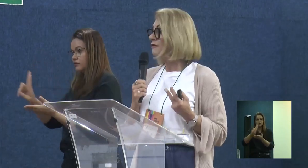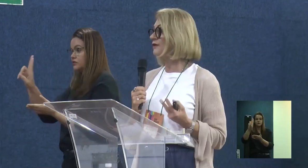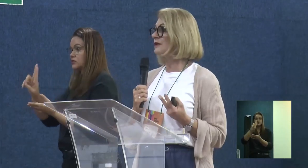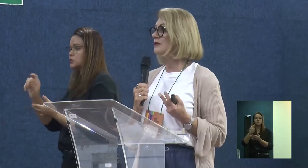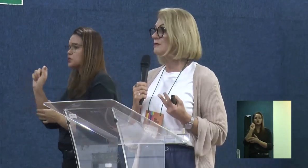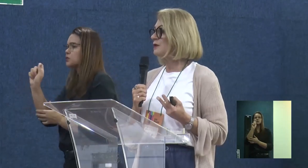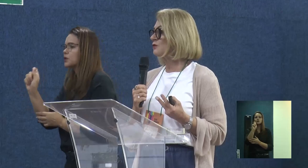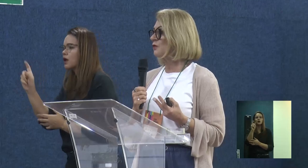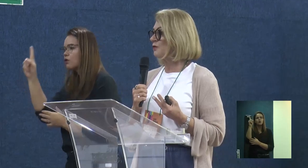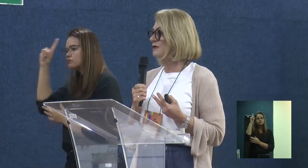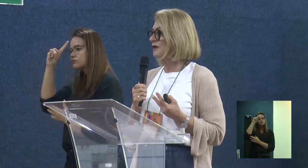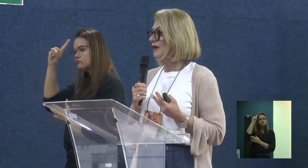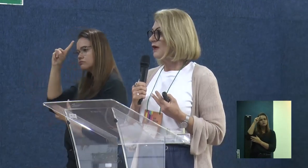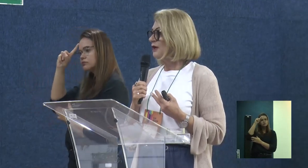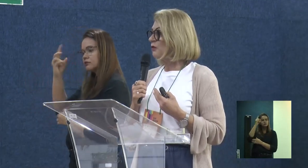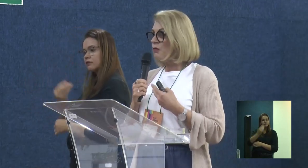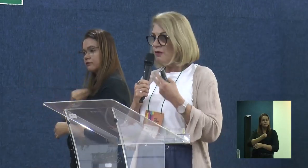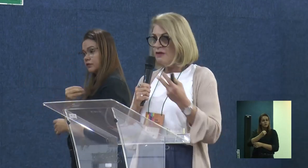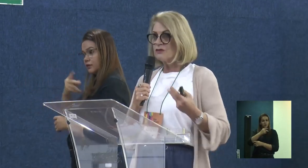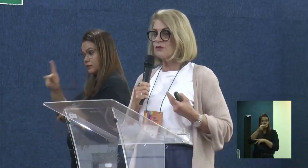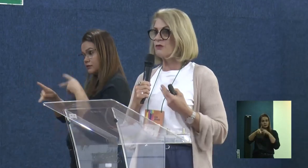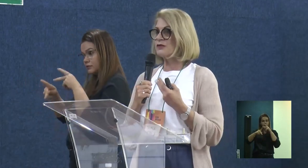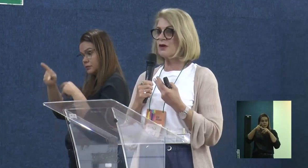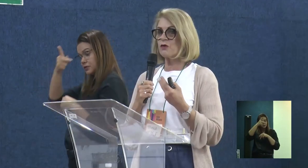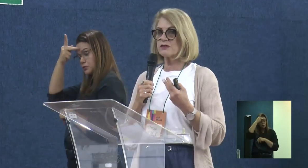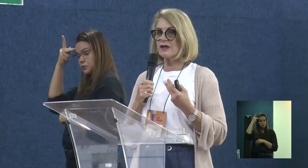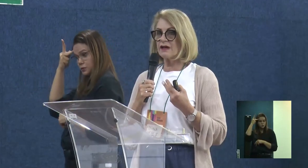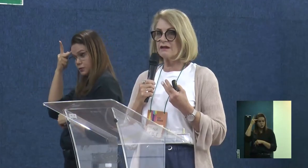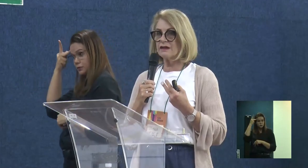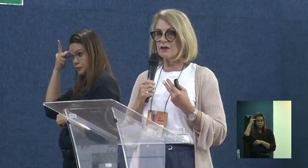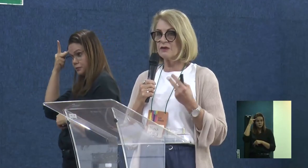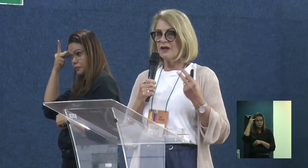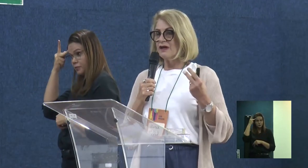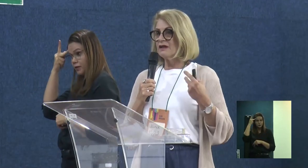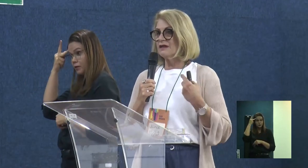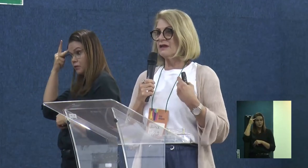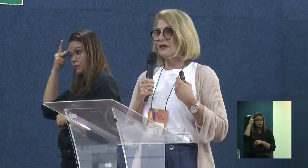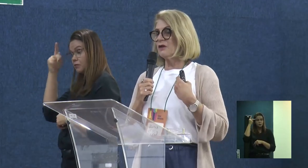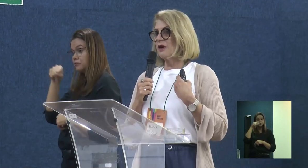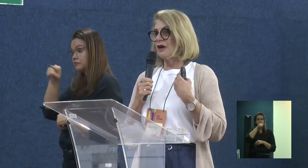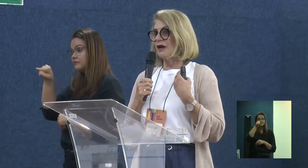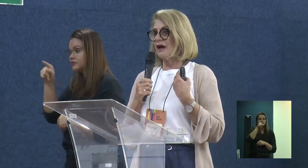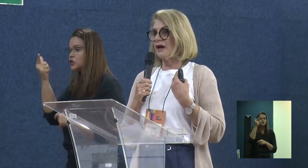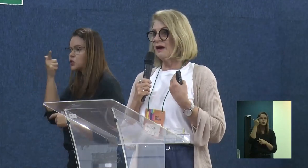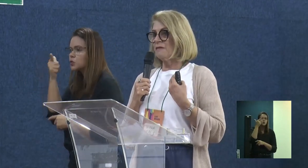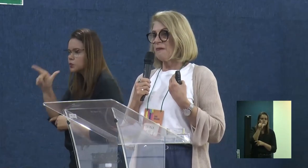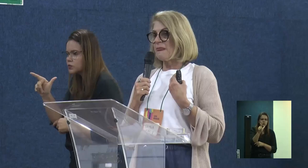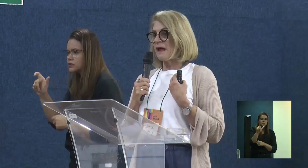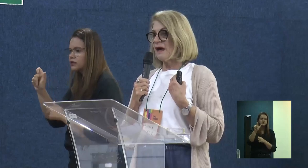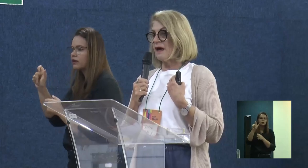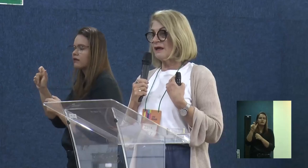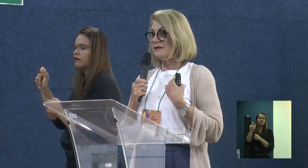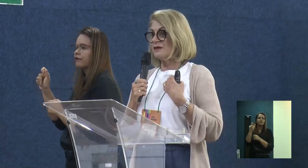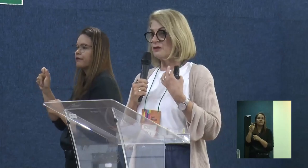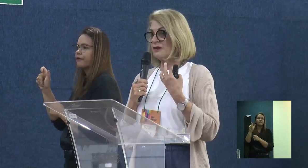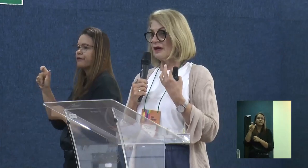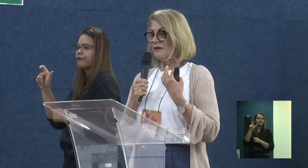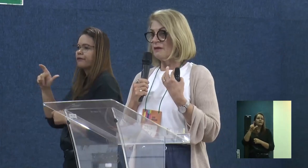cotidiano da vida das pessoas. E, com isso, você consegue, então, ter a